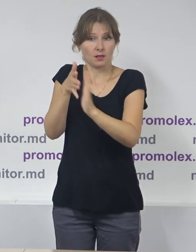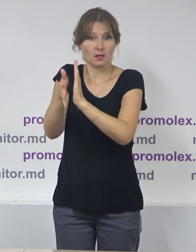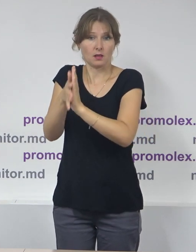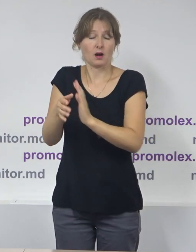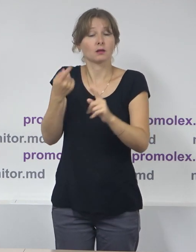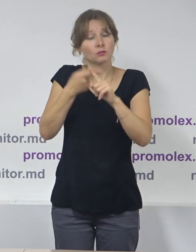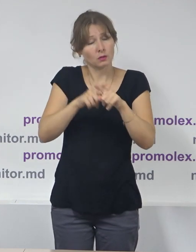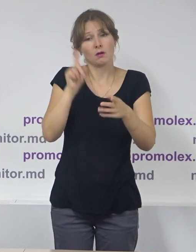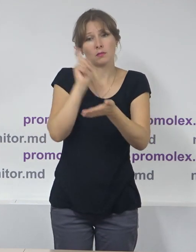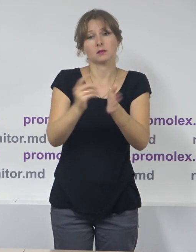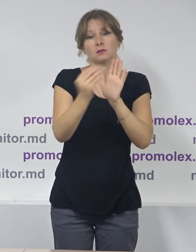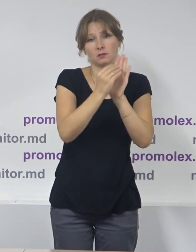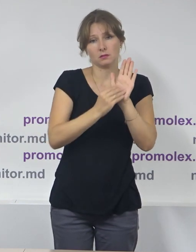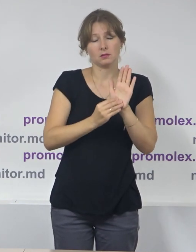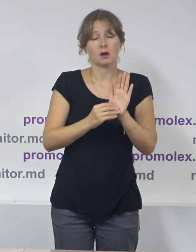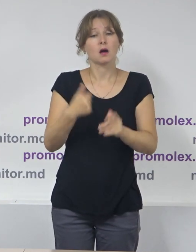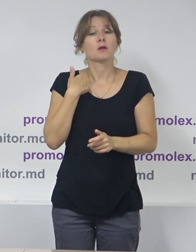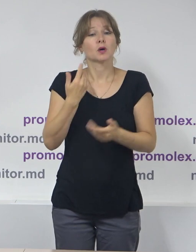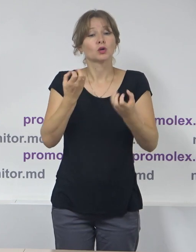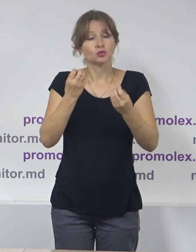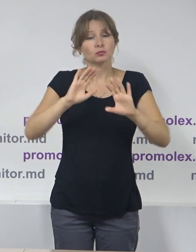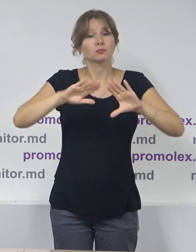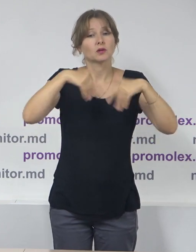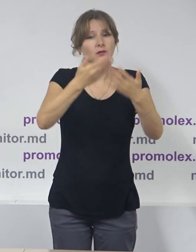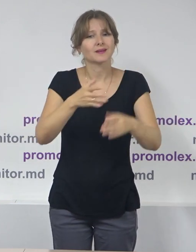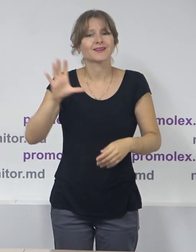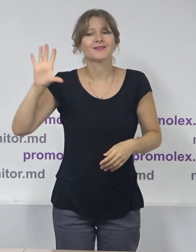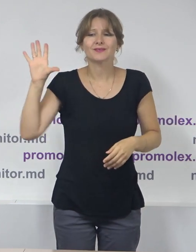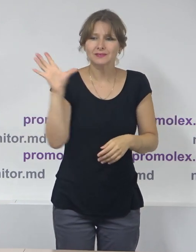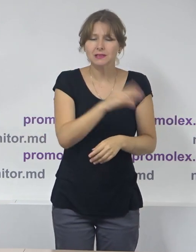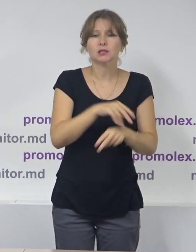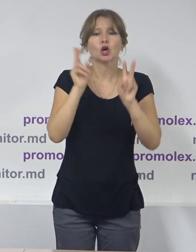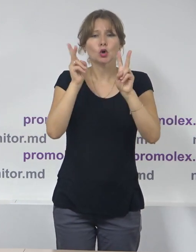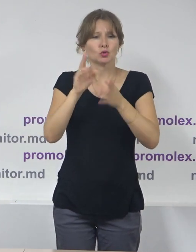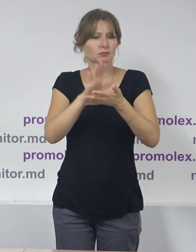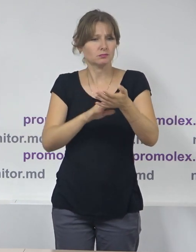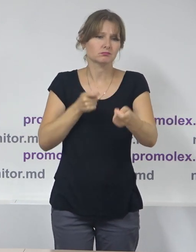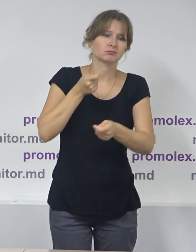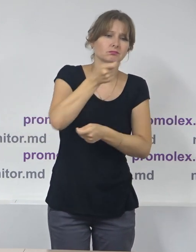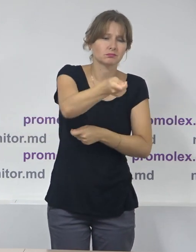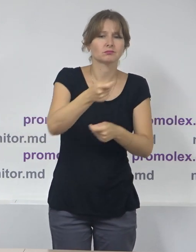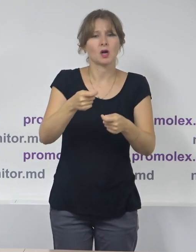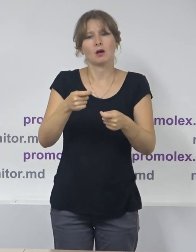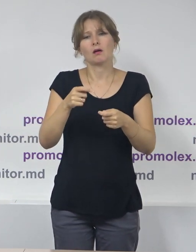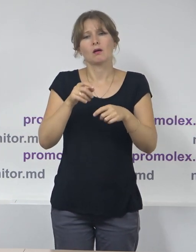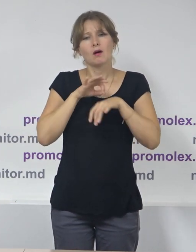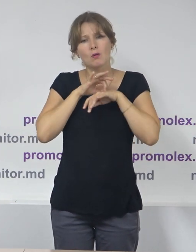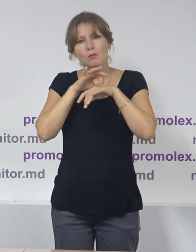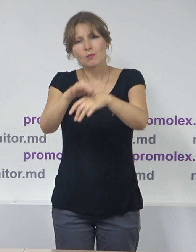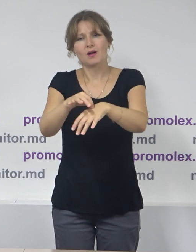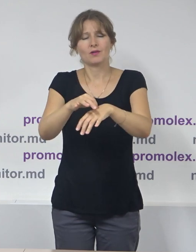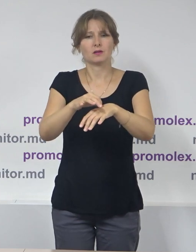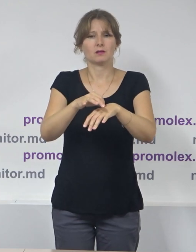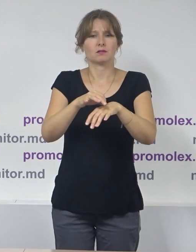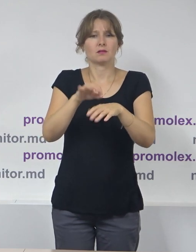La fel, am venit cu recomandare de a publica toate sesizările depuse la cec în contextul organizării și desfășurării alegerilor